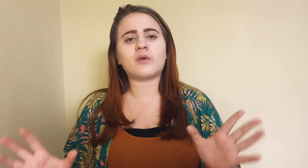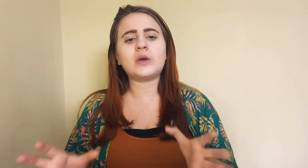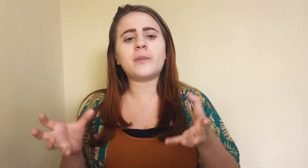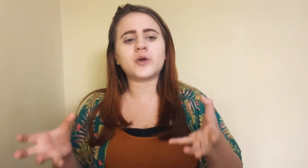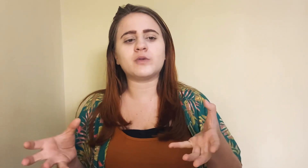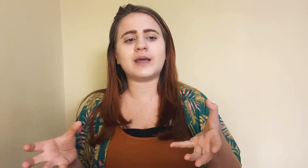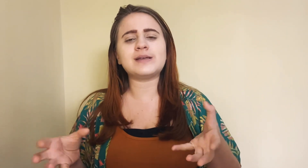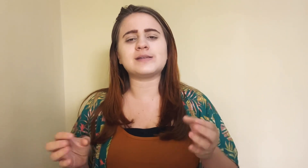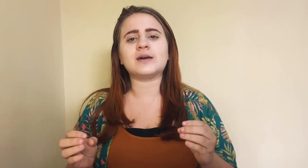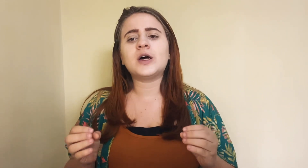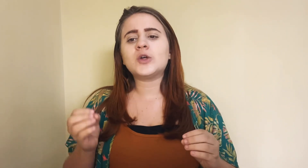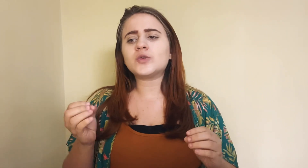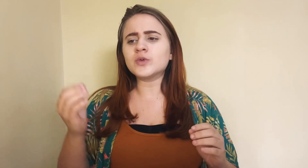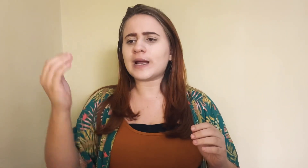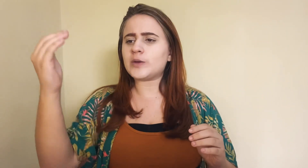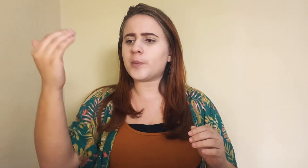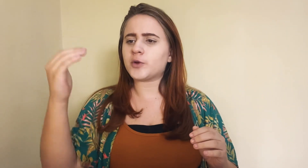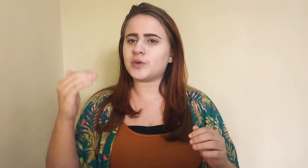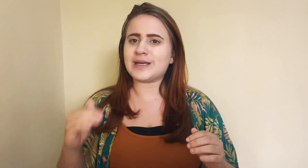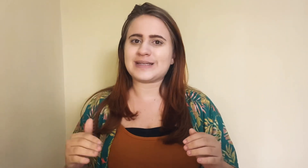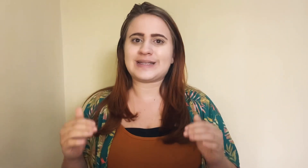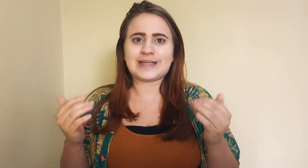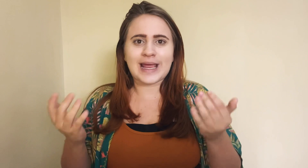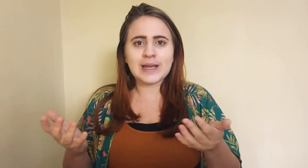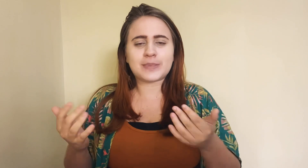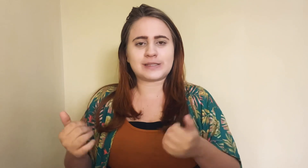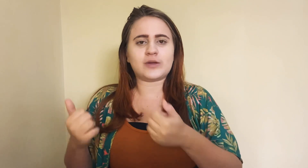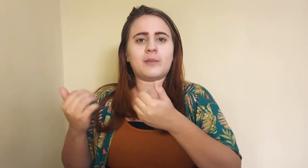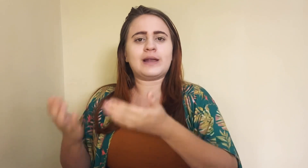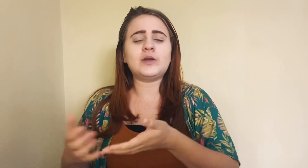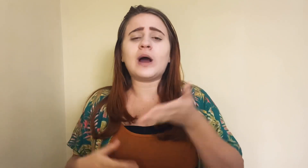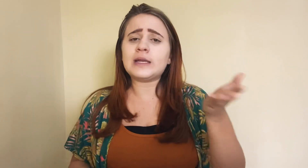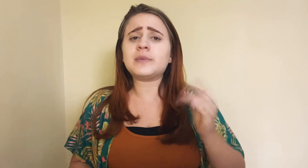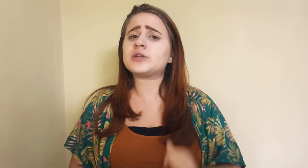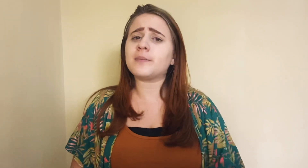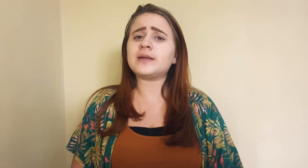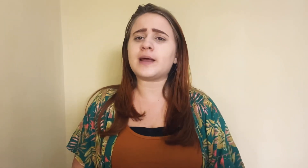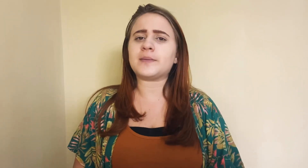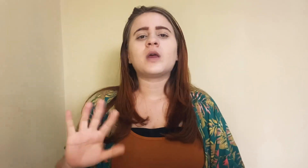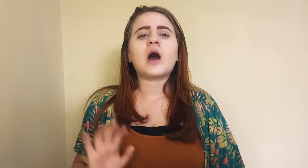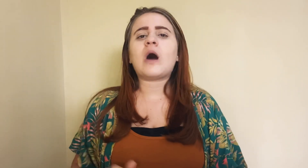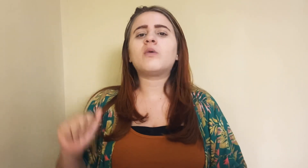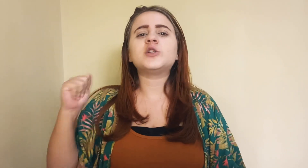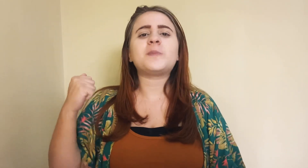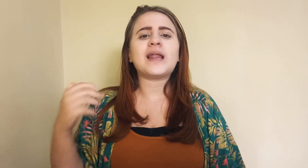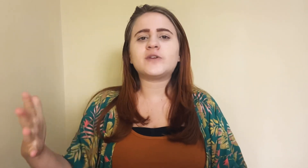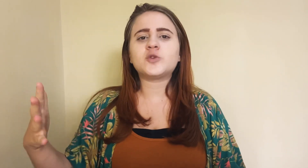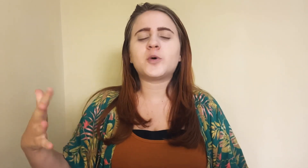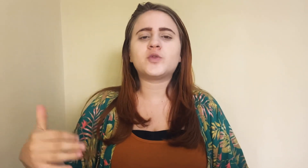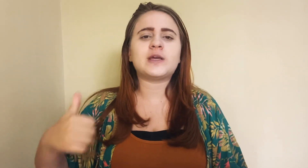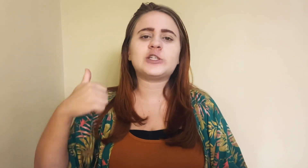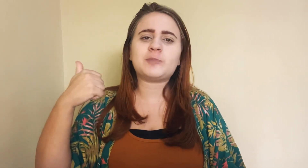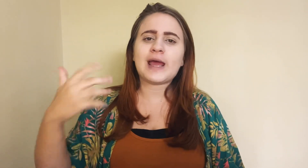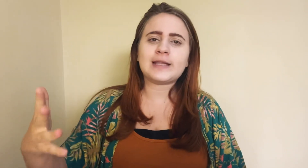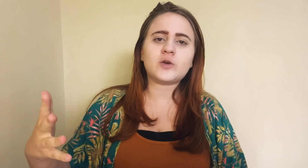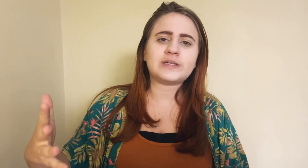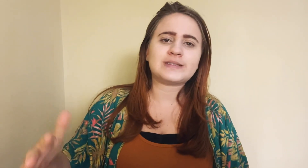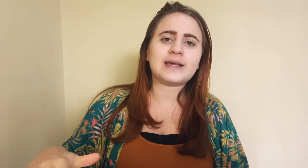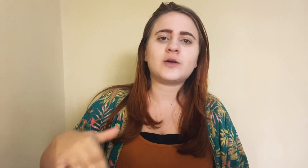língua portuguesa, tudo que a língua portuguesa tem pra ser uma língua, a Libras também tem. Algumas palavras no português perdem o acento,